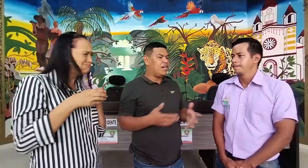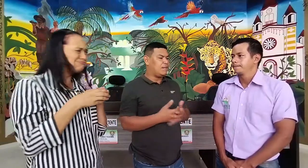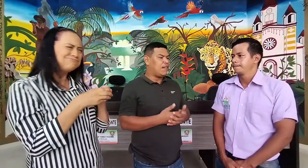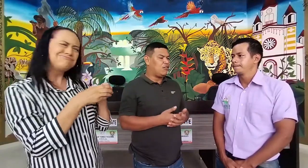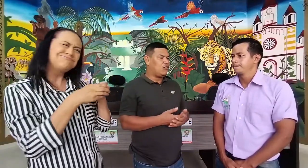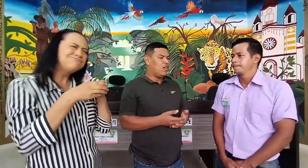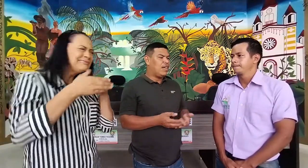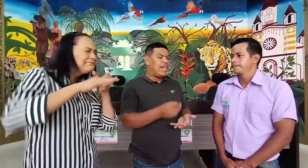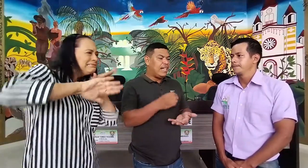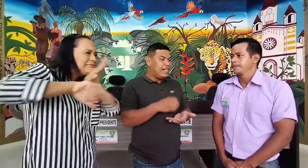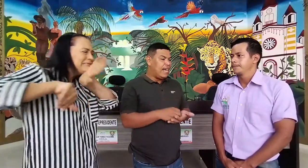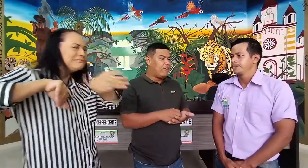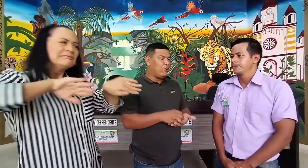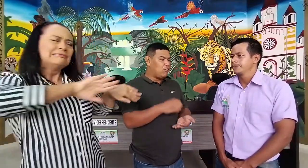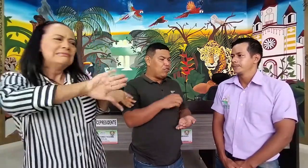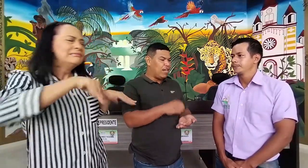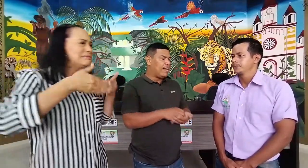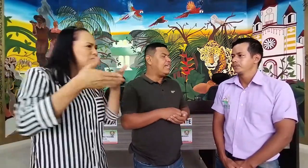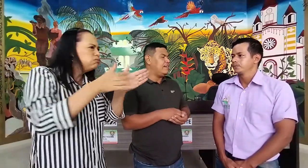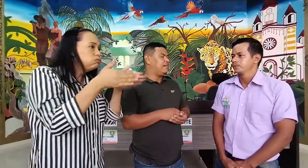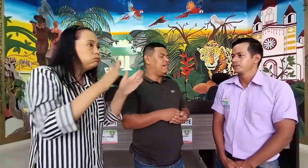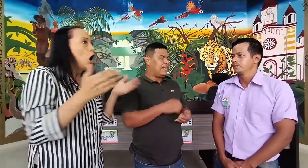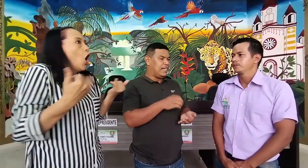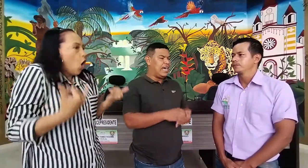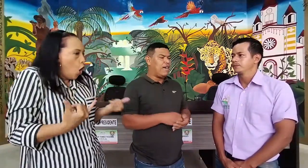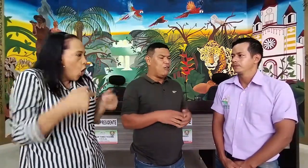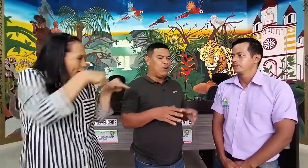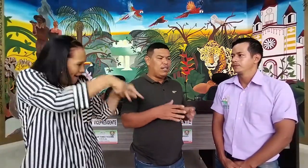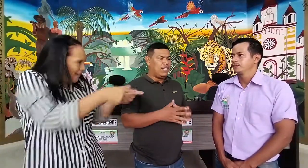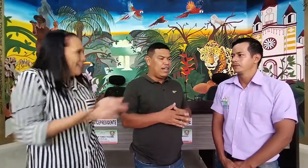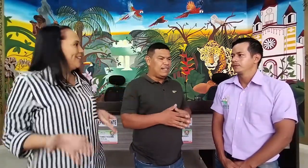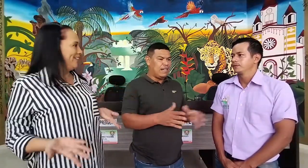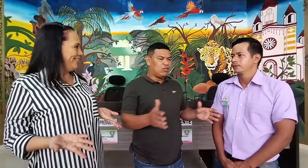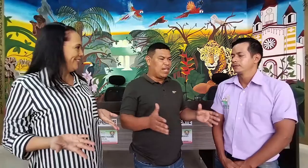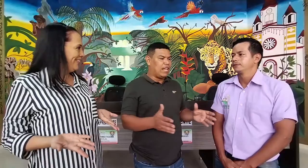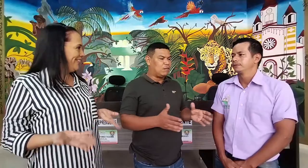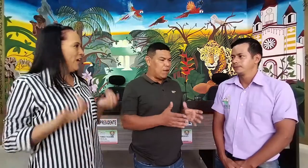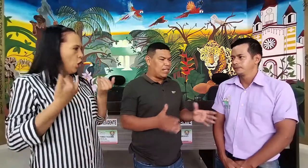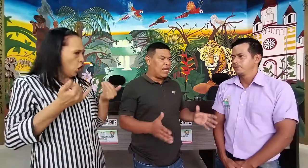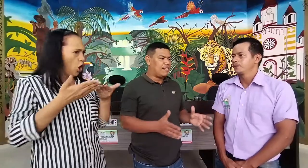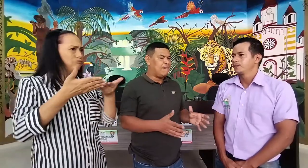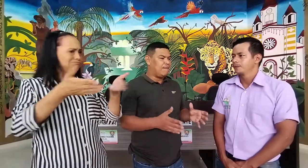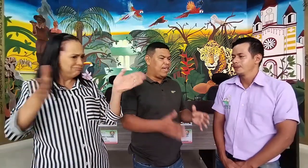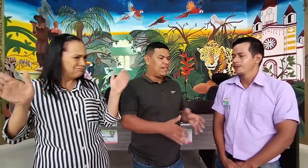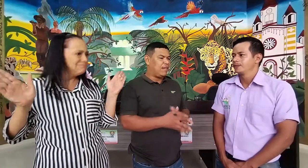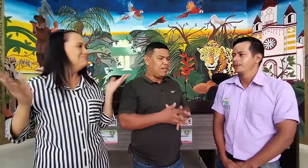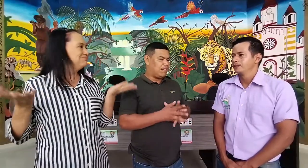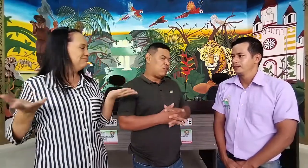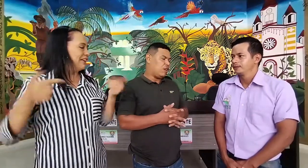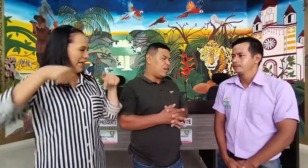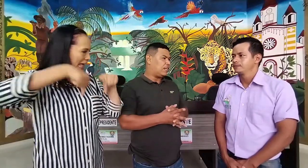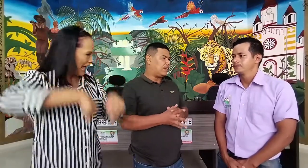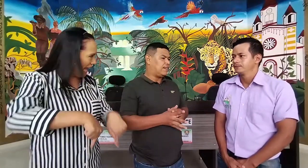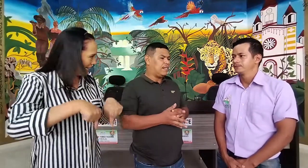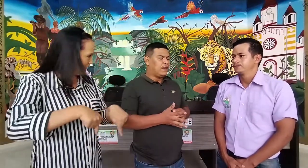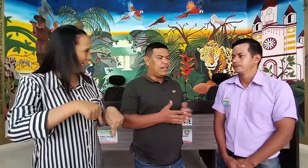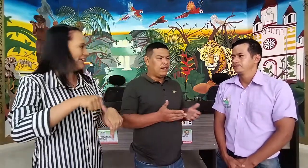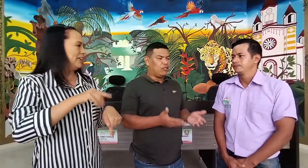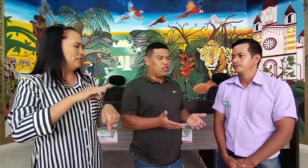espacios, que el día de hoy los tiene aquí y que el día de hoy les tienen a ustedes las puertas de esta administración abiertas. Entonces,